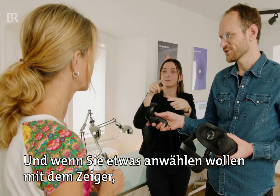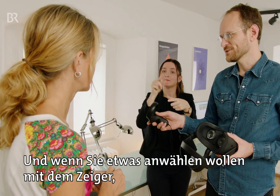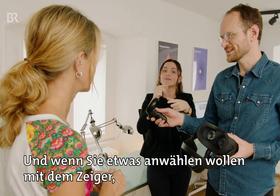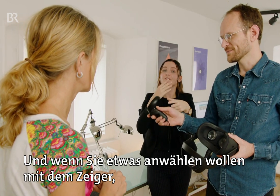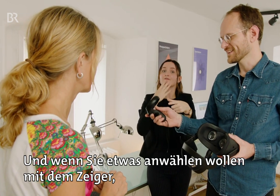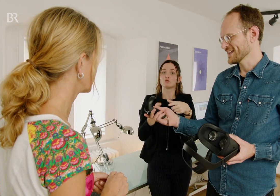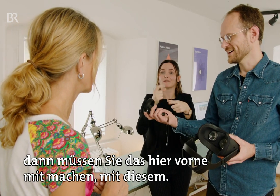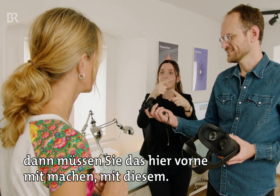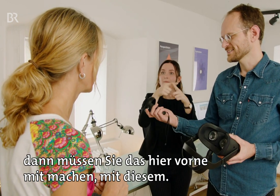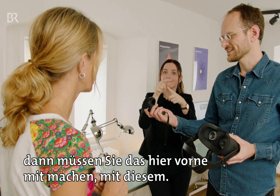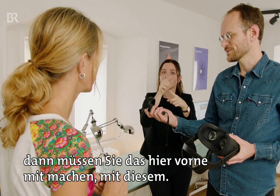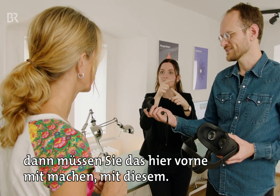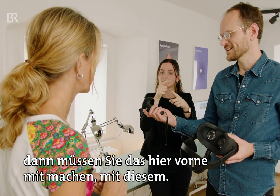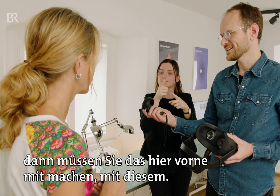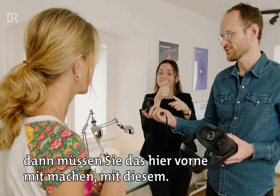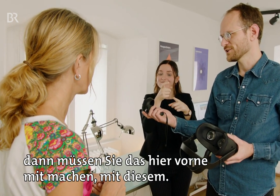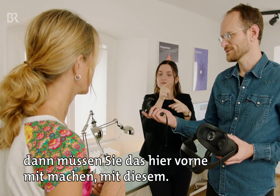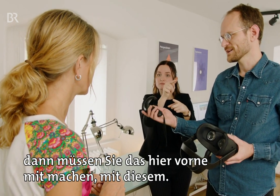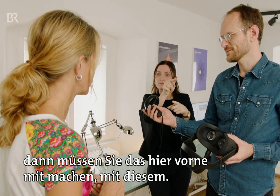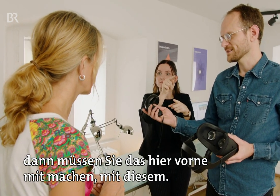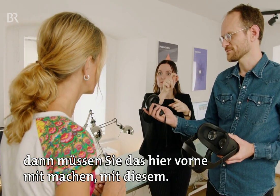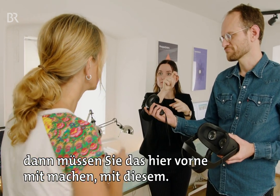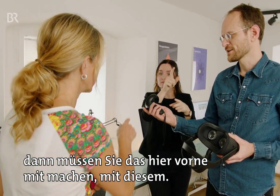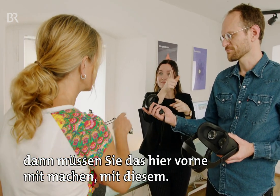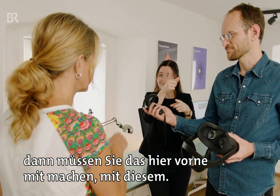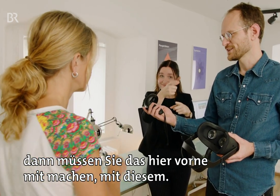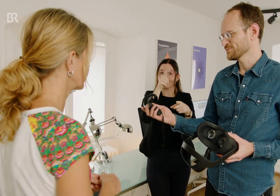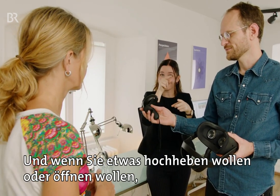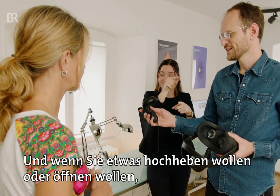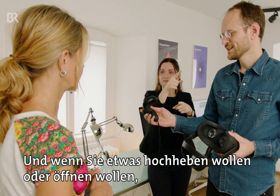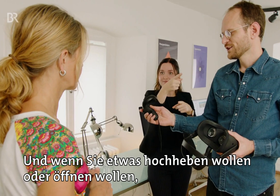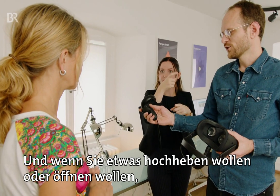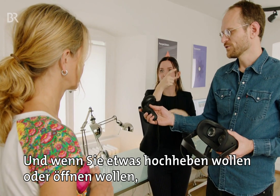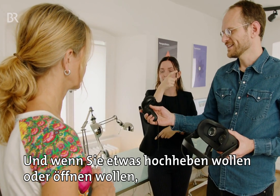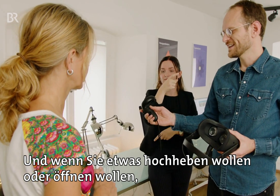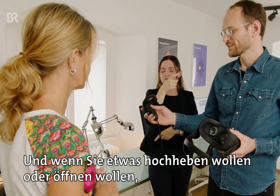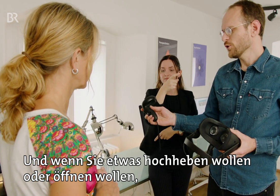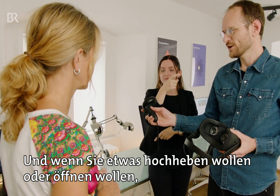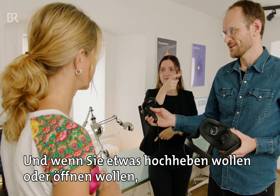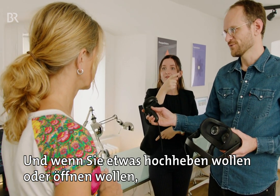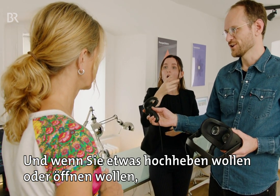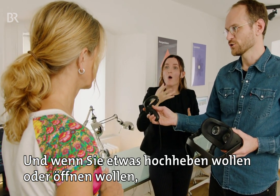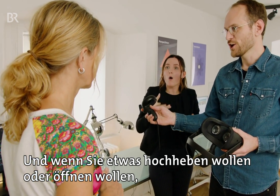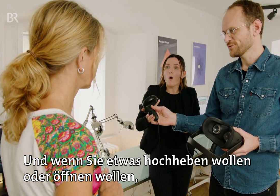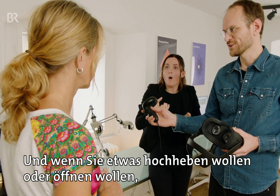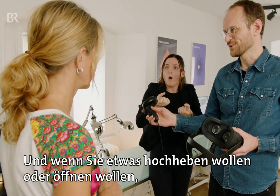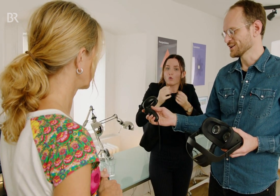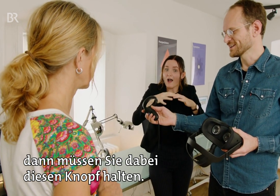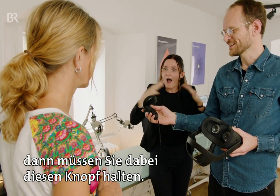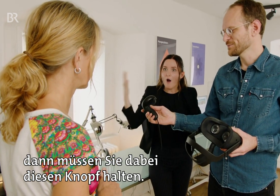wollen mit dem Zeiger, dann müssen Sie das hier vorne mitmachen, mit diesem. Und wenn Sie etwas hochheben wollen oder öffnen wollen, dann